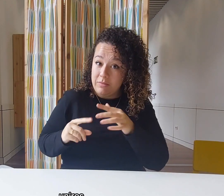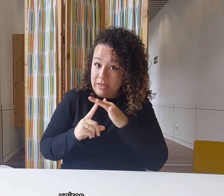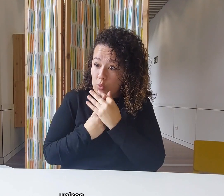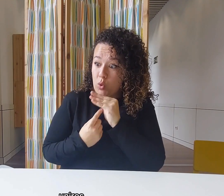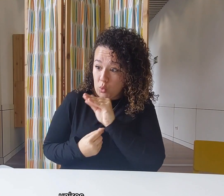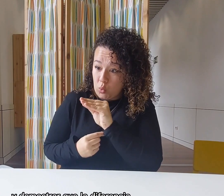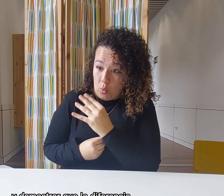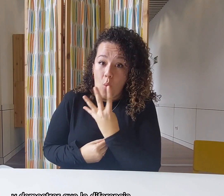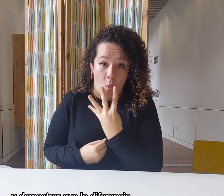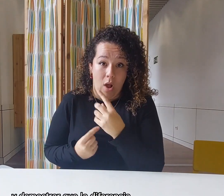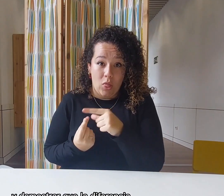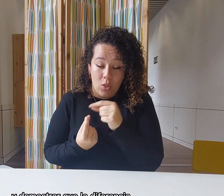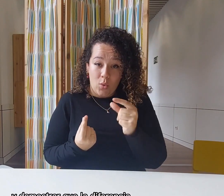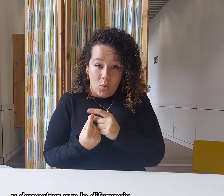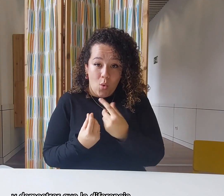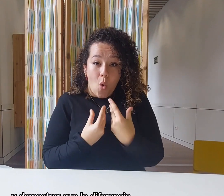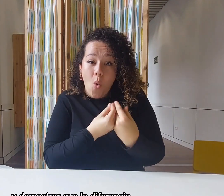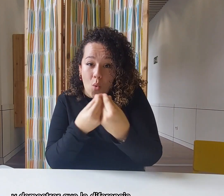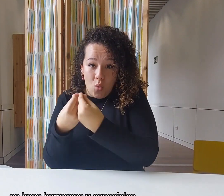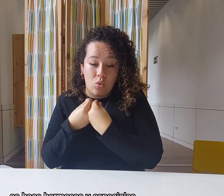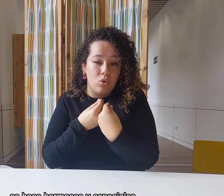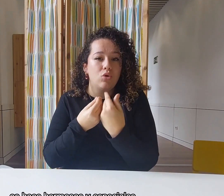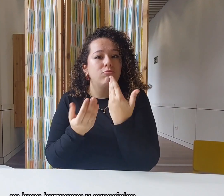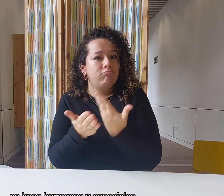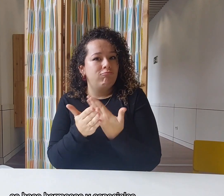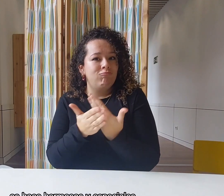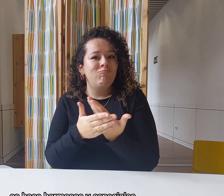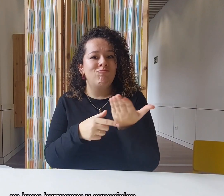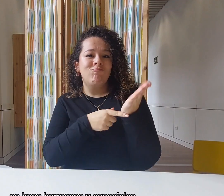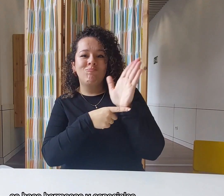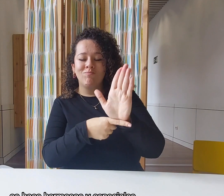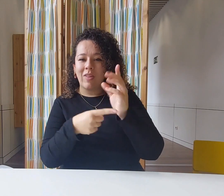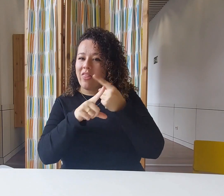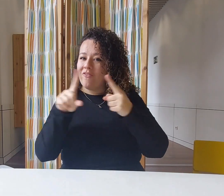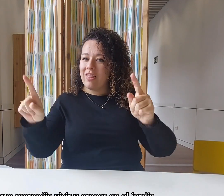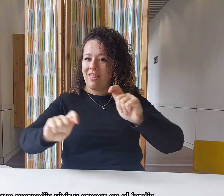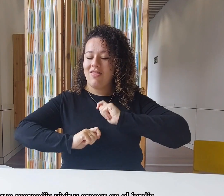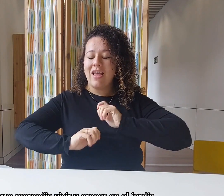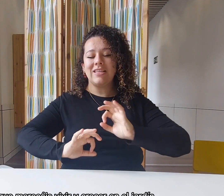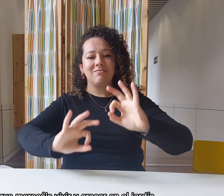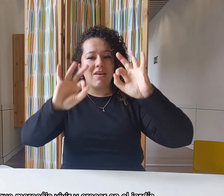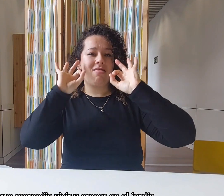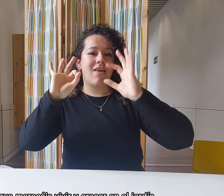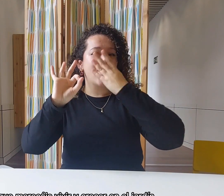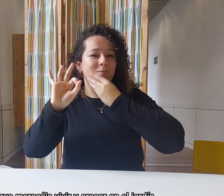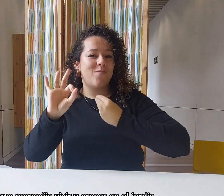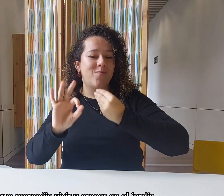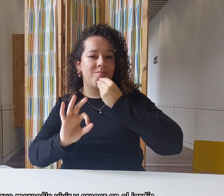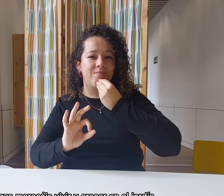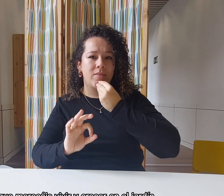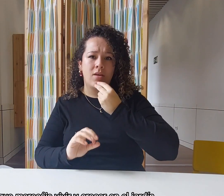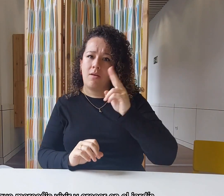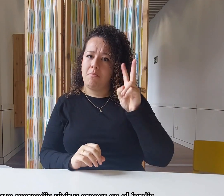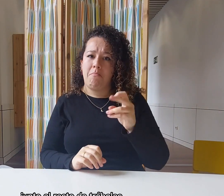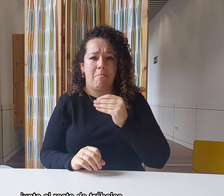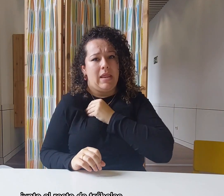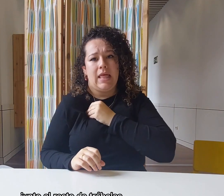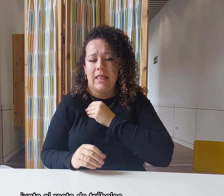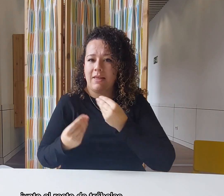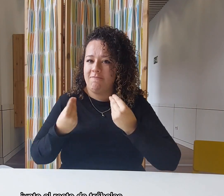uniros y demostrar que la diferencia os hace hermosos y especiales, y que merecéis vivir y crecer en el jardín junto al resto de